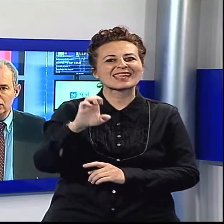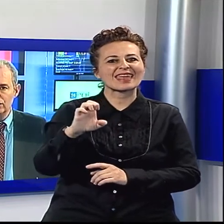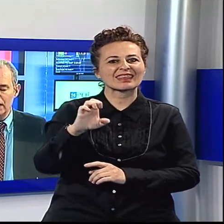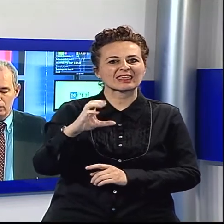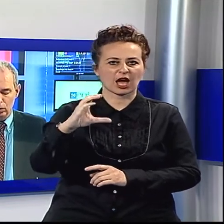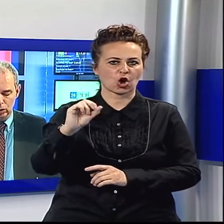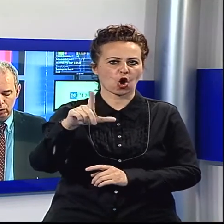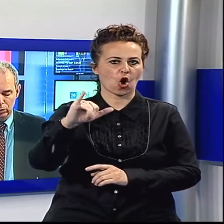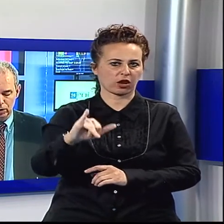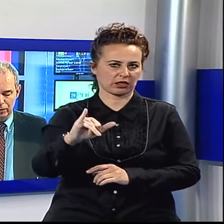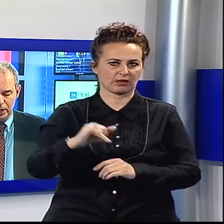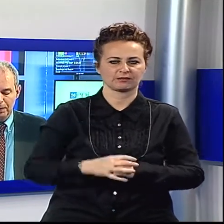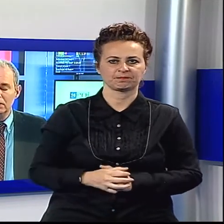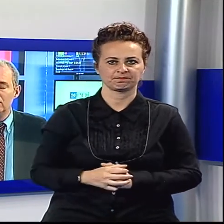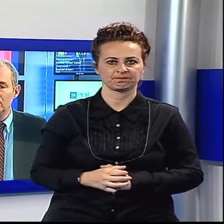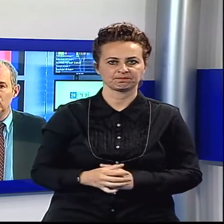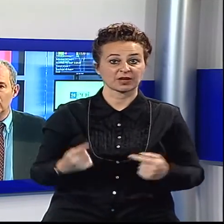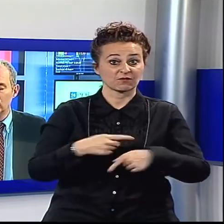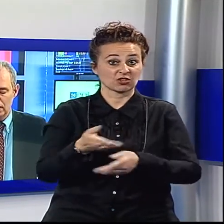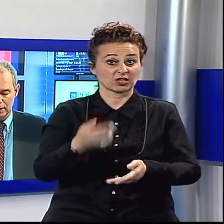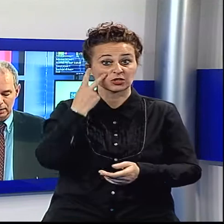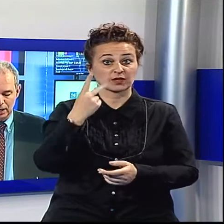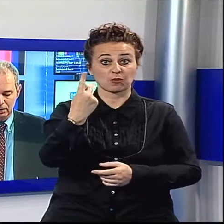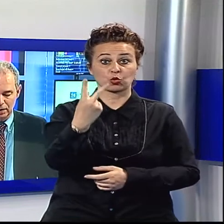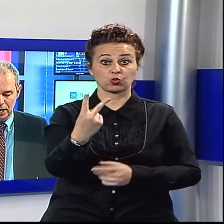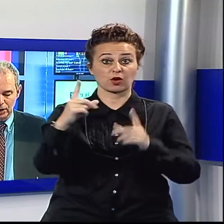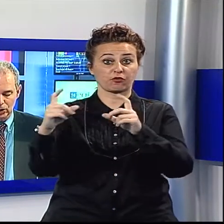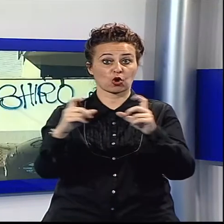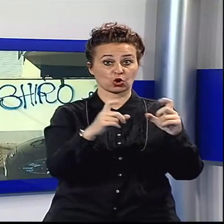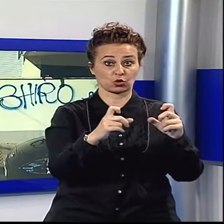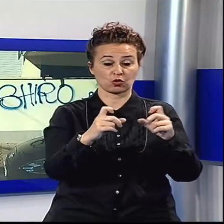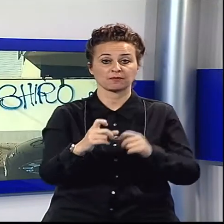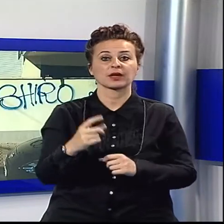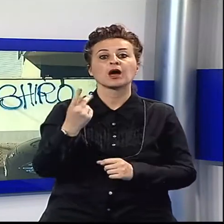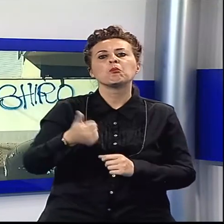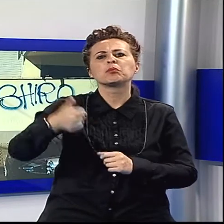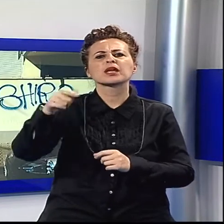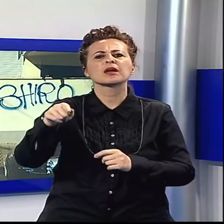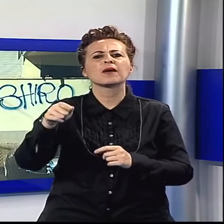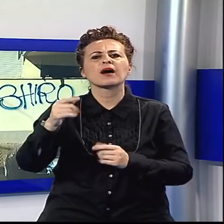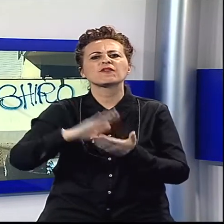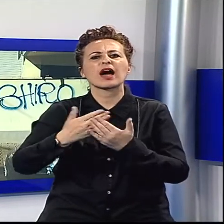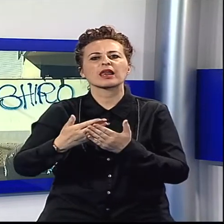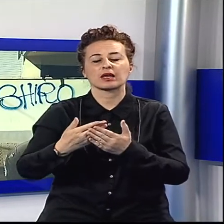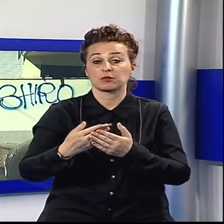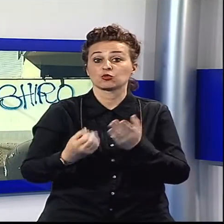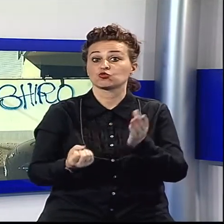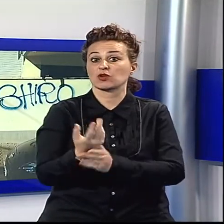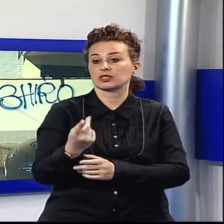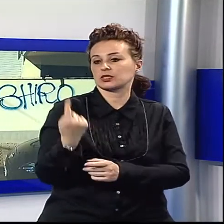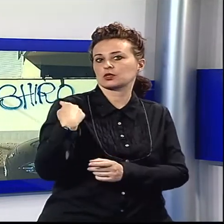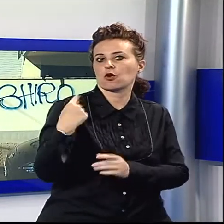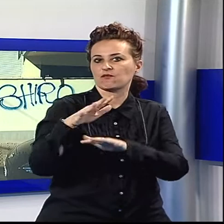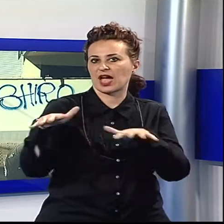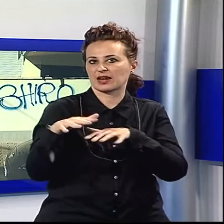Adesso vediamo due fotografie. La prima si riferisce alla nottata di atti vandalici che c'è stata in Darsena, sempre a Via Reggio. Sono state